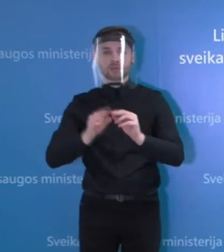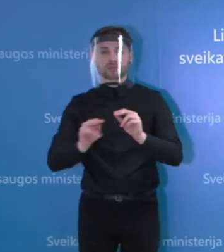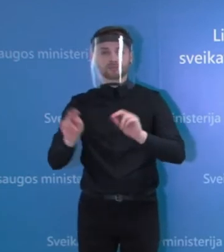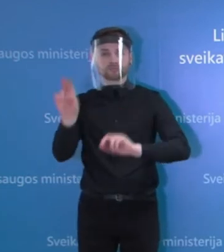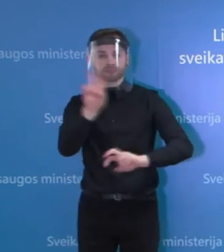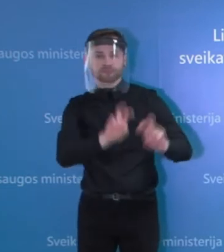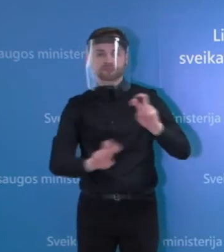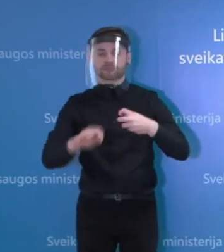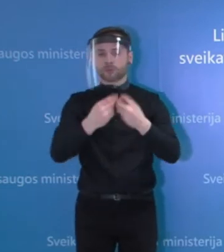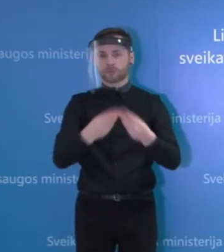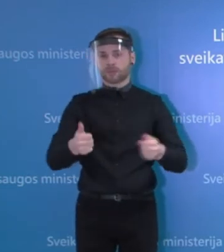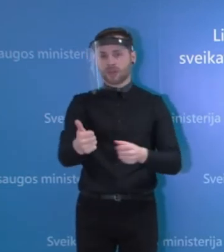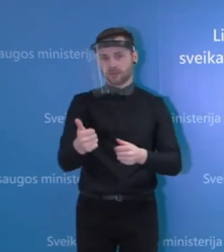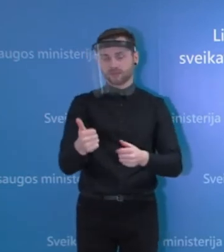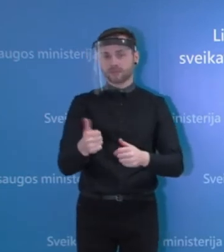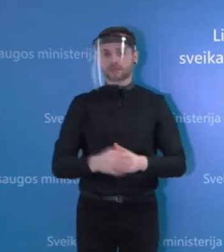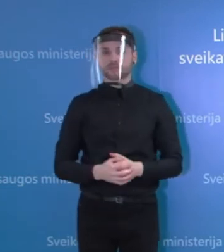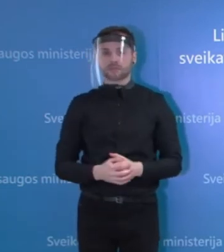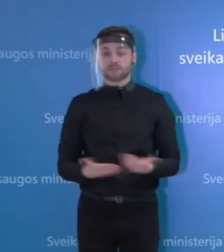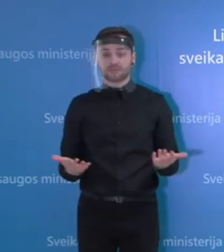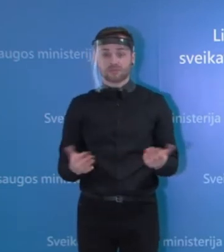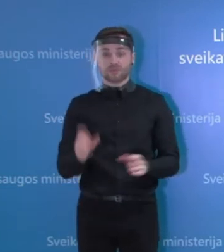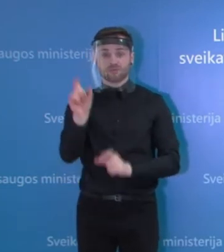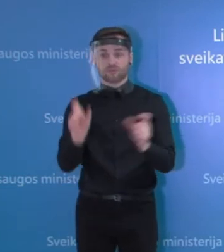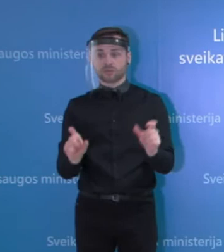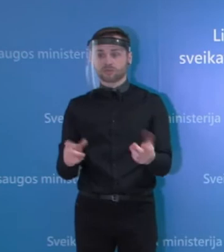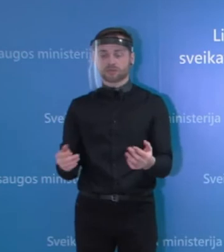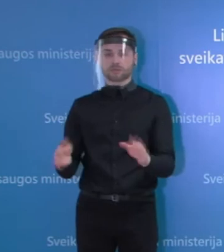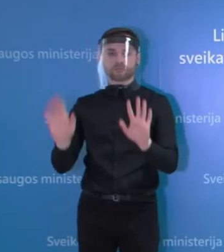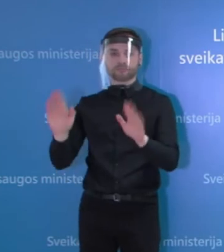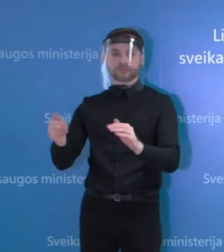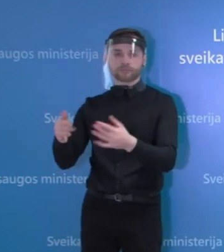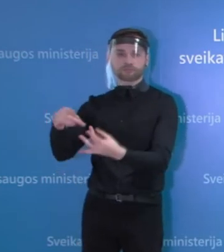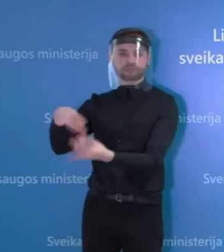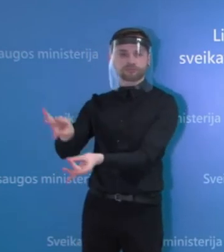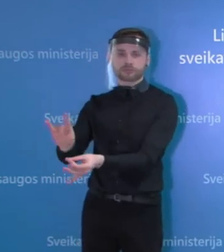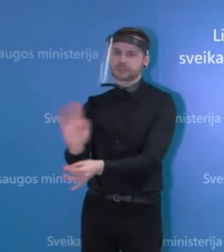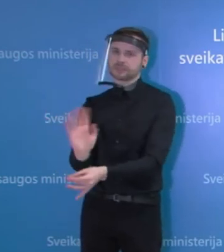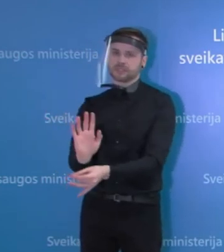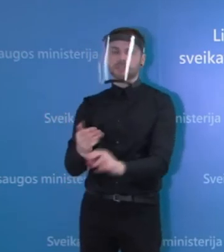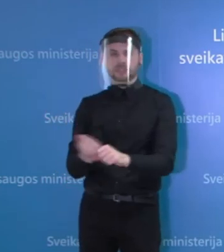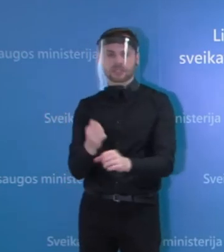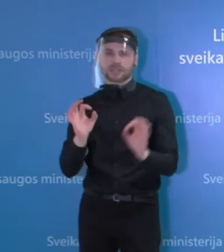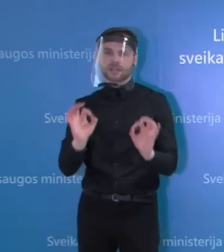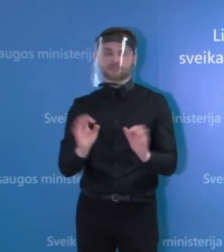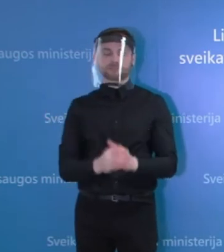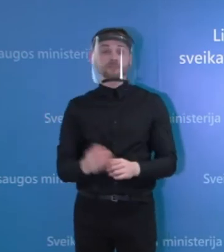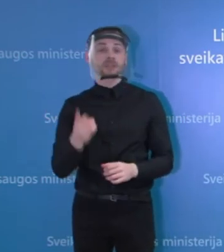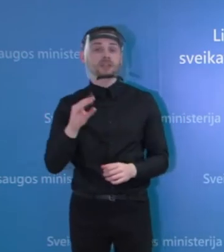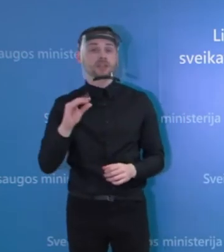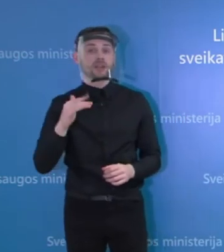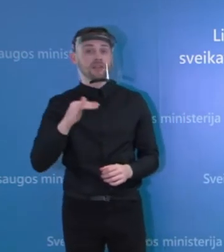pasirūpinti šitais gyventojais taip, kad jie neliktų, na, apleisti ir neliktų be paslaugų. Tai ačiū